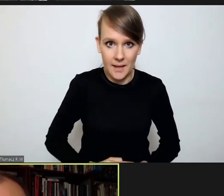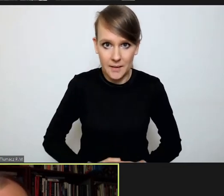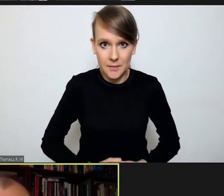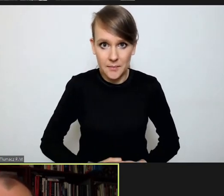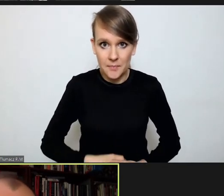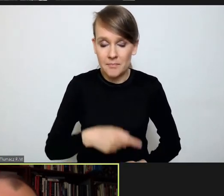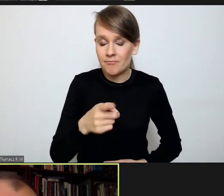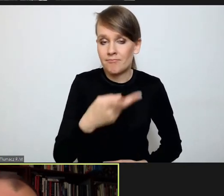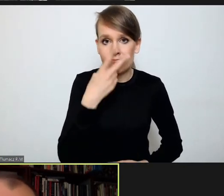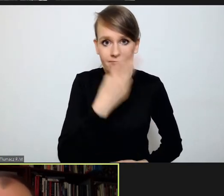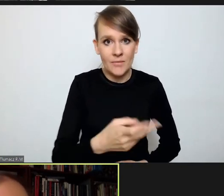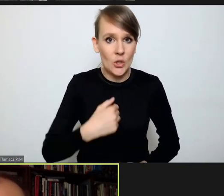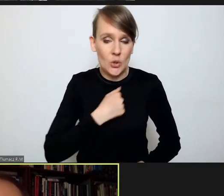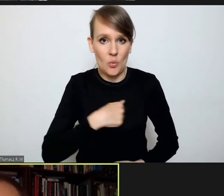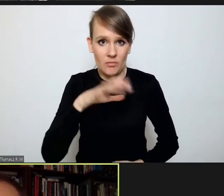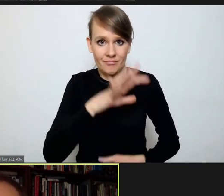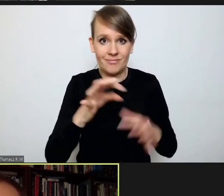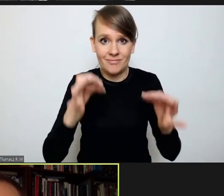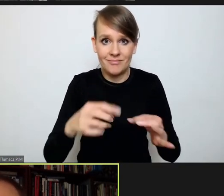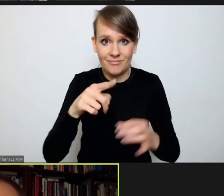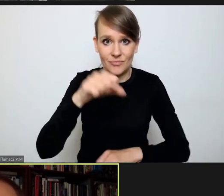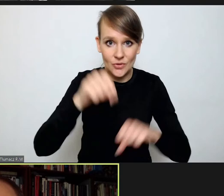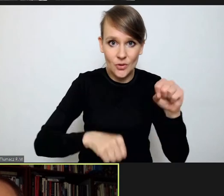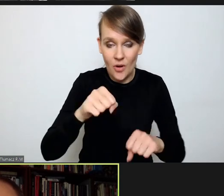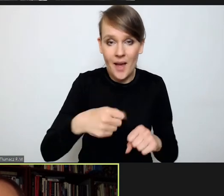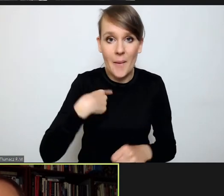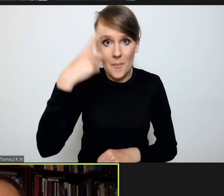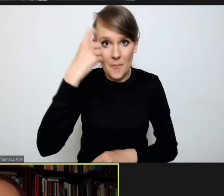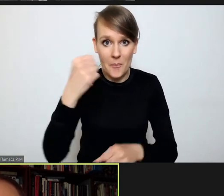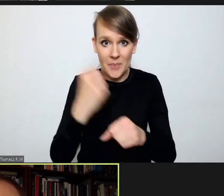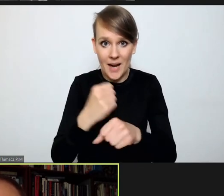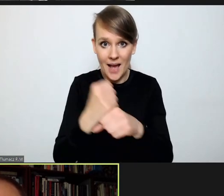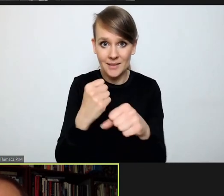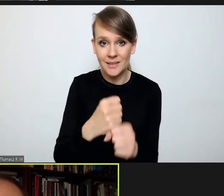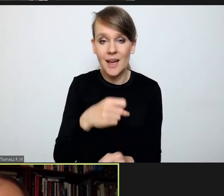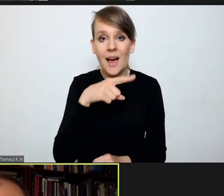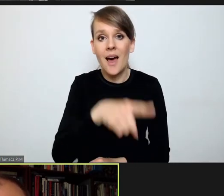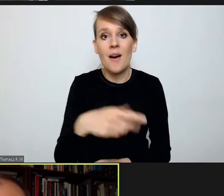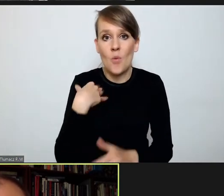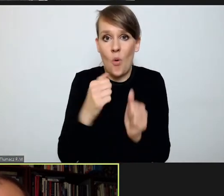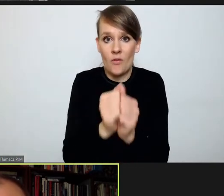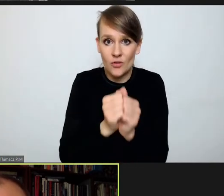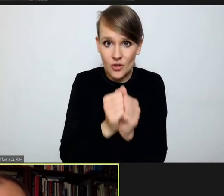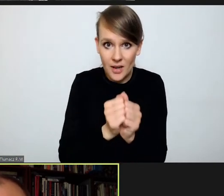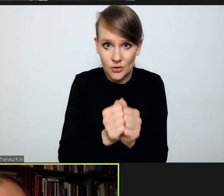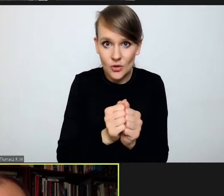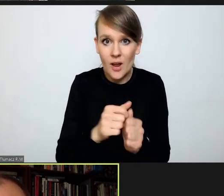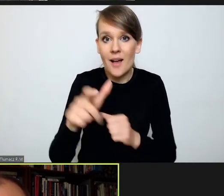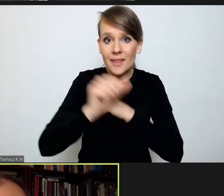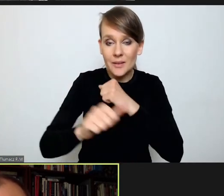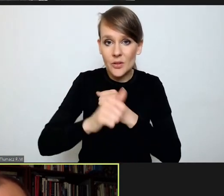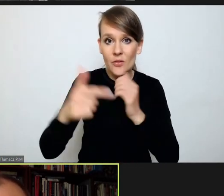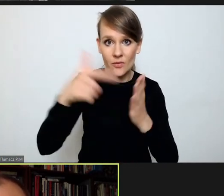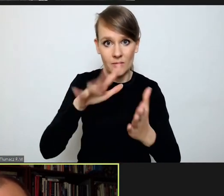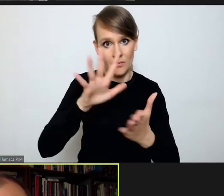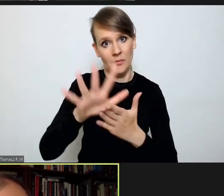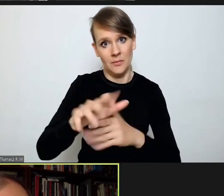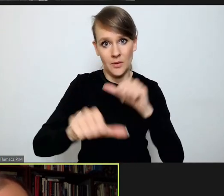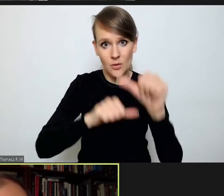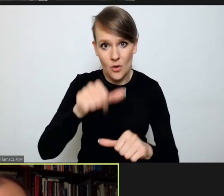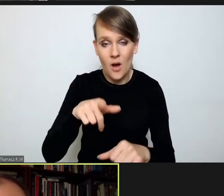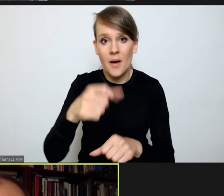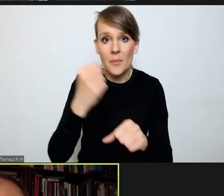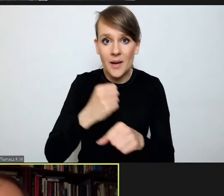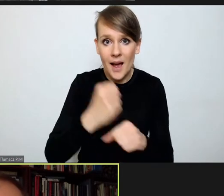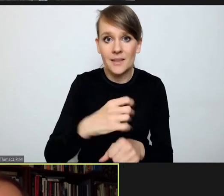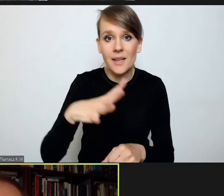smutno spogląda się na dzisiejszy proces legislacyjny. Pamiętam pracę nad nowelą wrześniową, która weszła w życie w lipcu 2015 roku. Prace nad